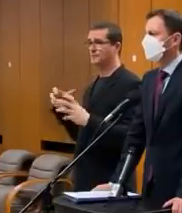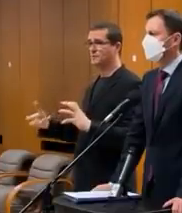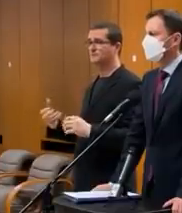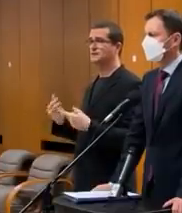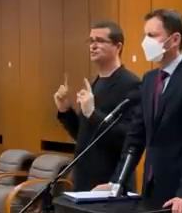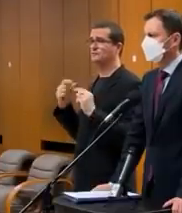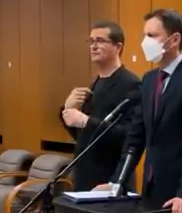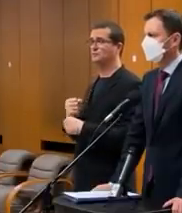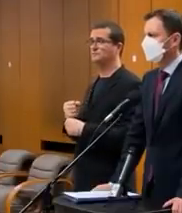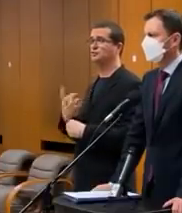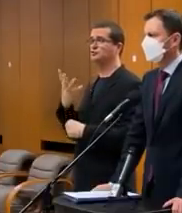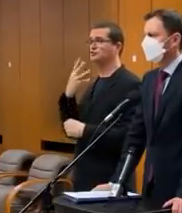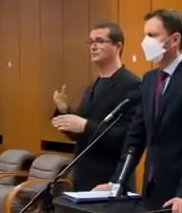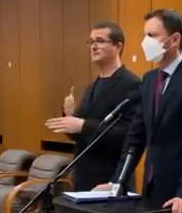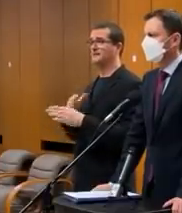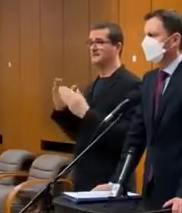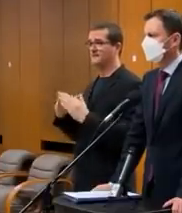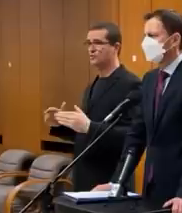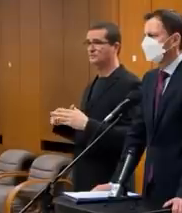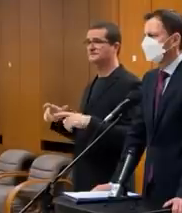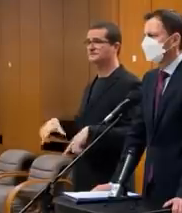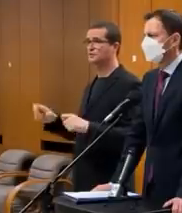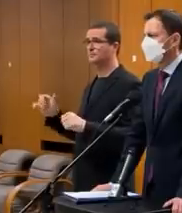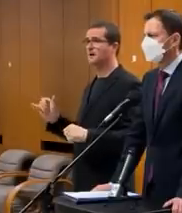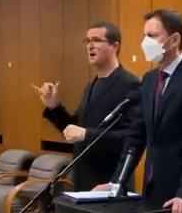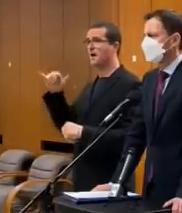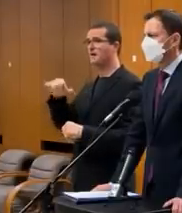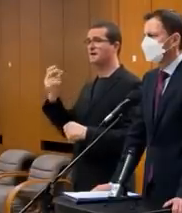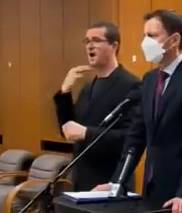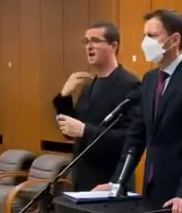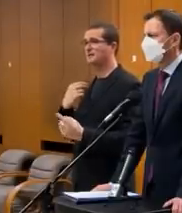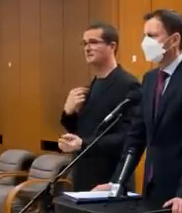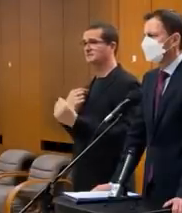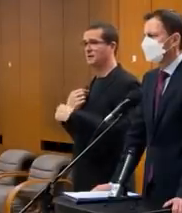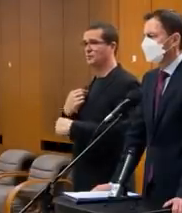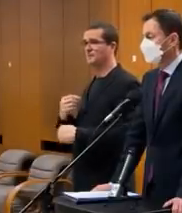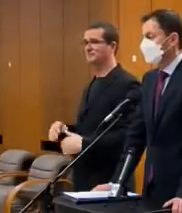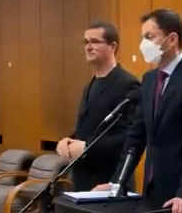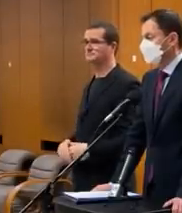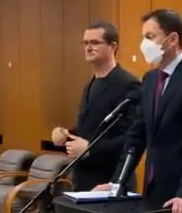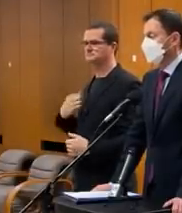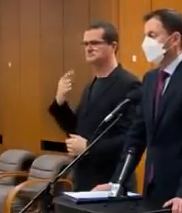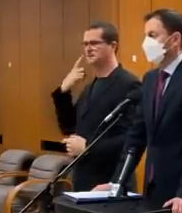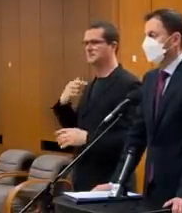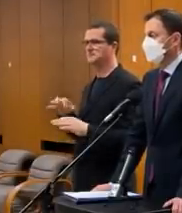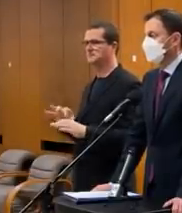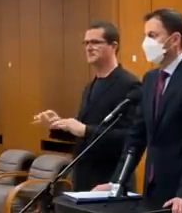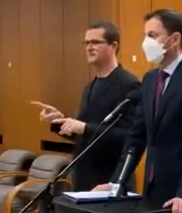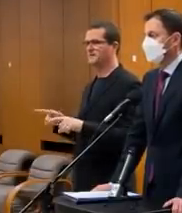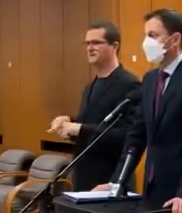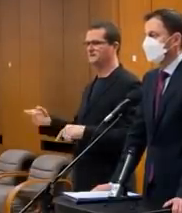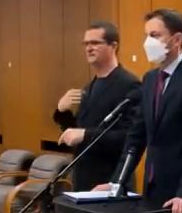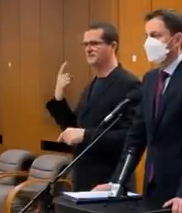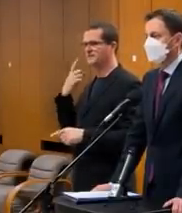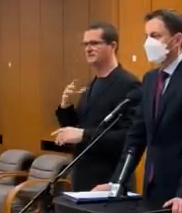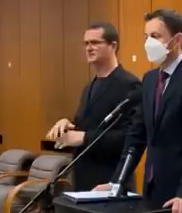a Slovensko zarájdovalo 4 dní pred Vianocami a pozastavilo lety z Veľkej Británie. Nemyslím si, že sa máme pripraviť na ten istý scenár.